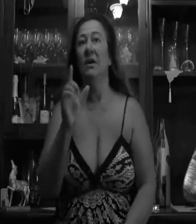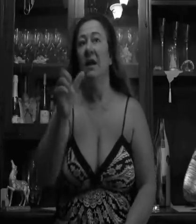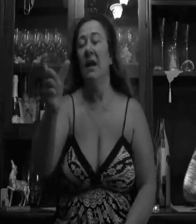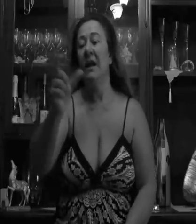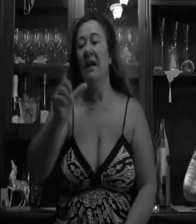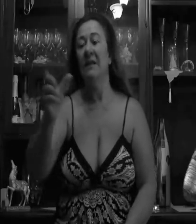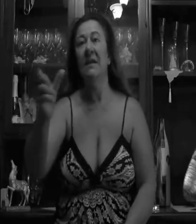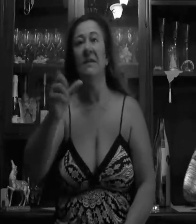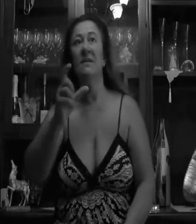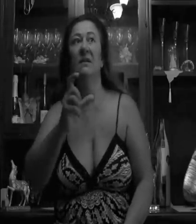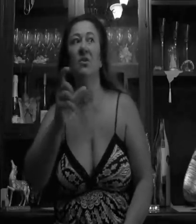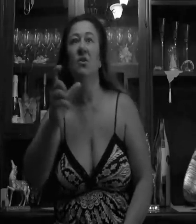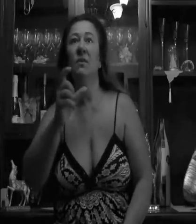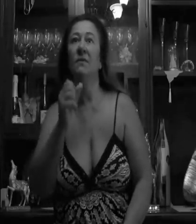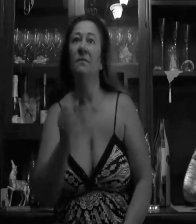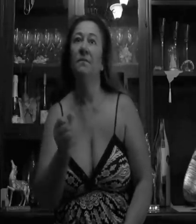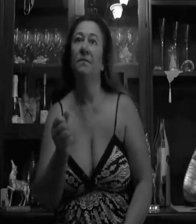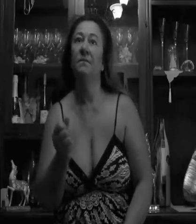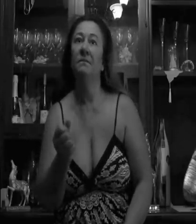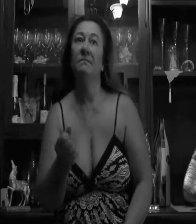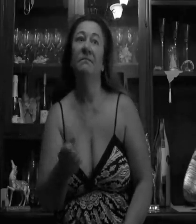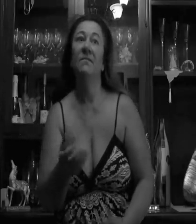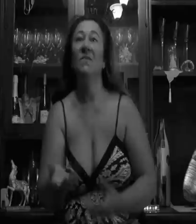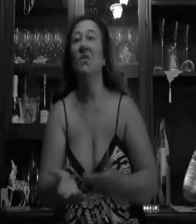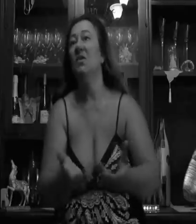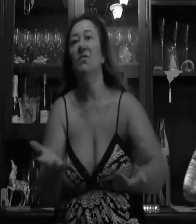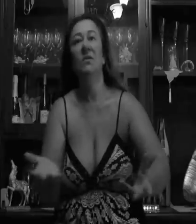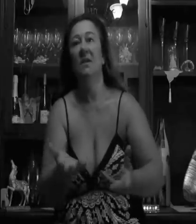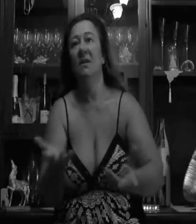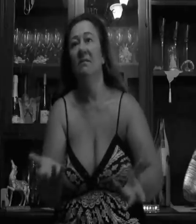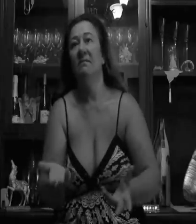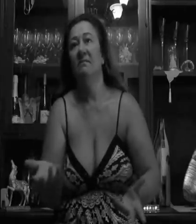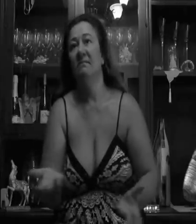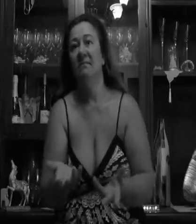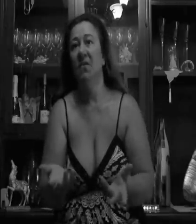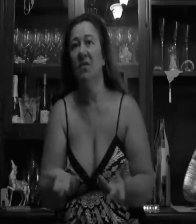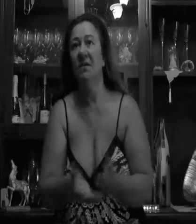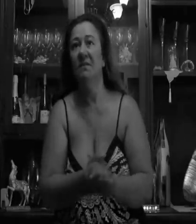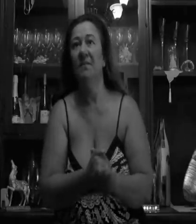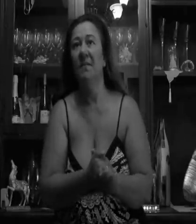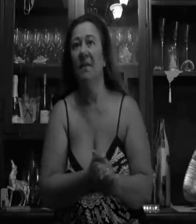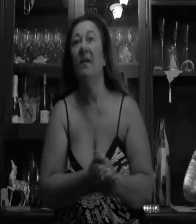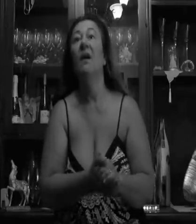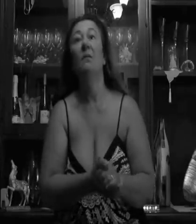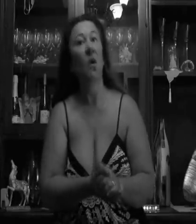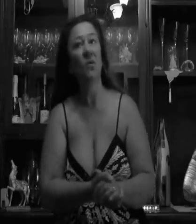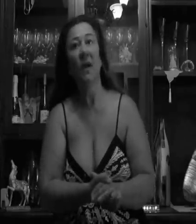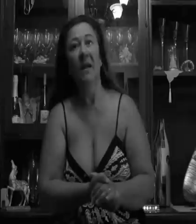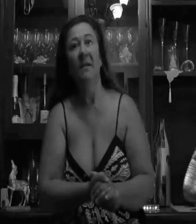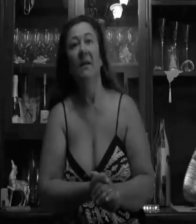cioè alla distanza di… Quanti sono gli abitanti di Passovela? Non te lo so dire. Però comunque la percentuale è alta. Molto alta.